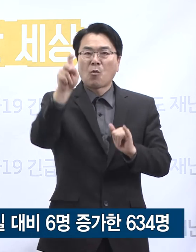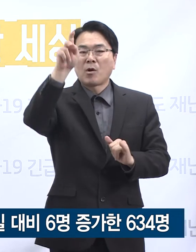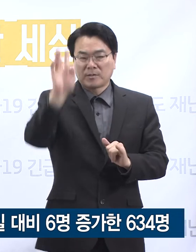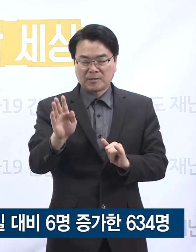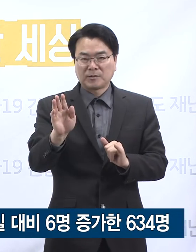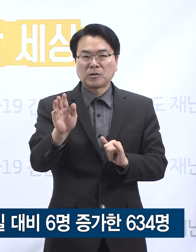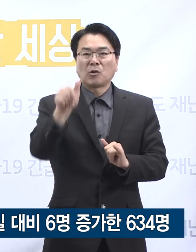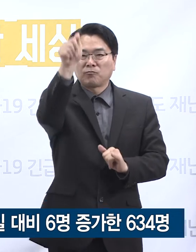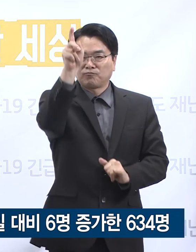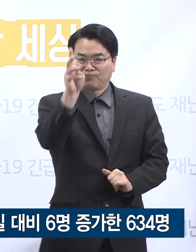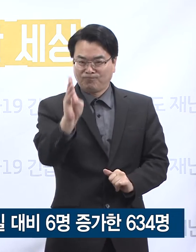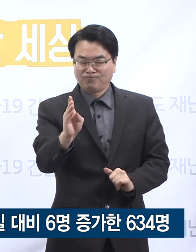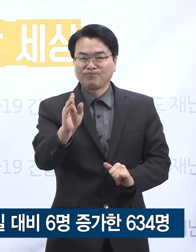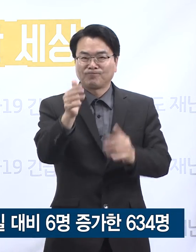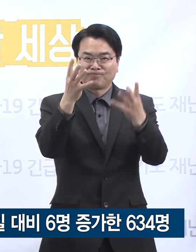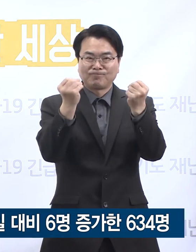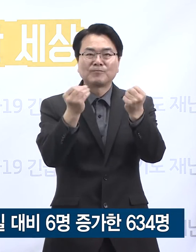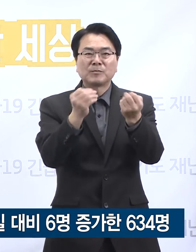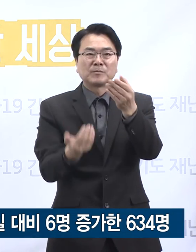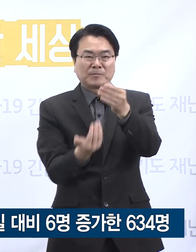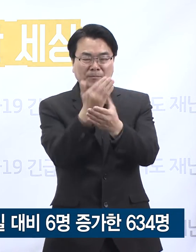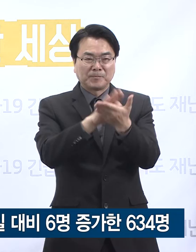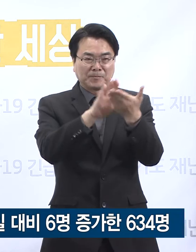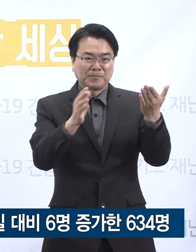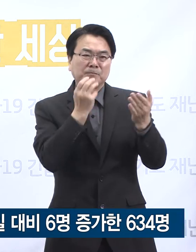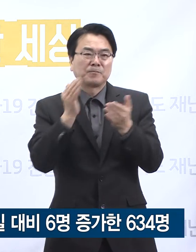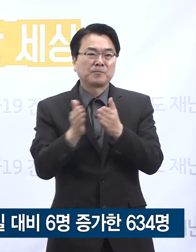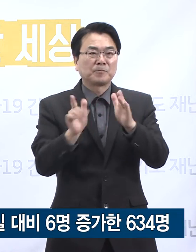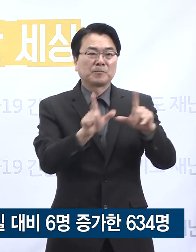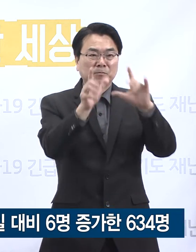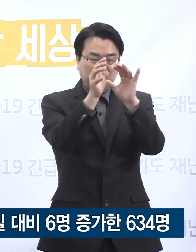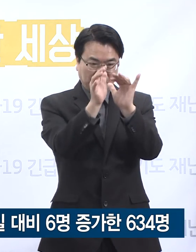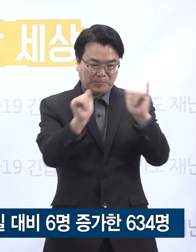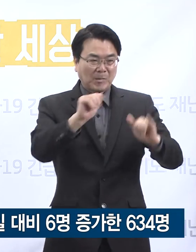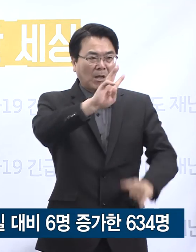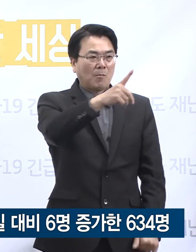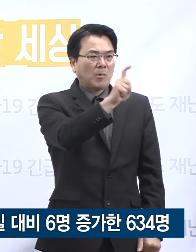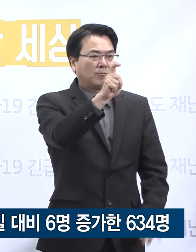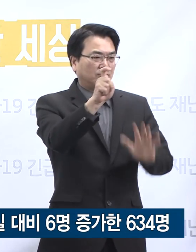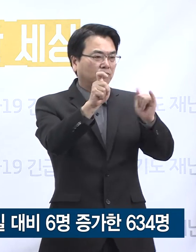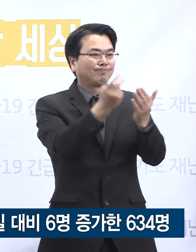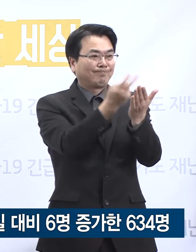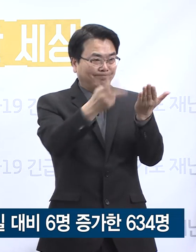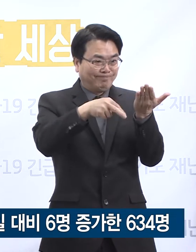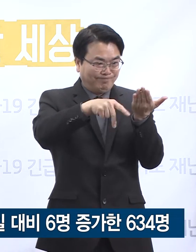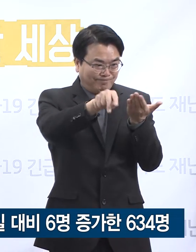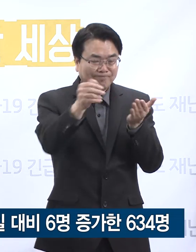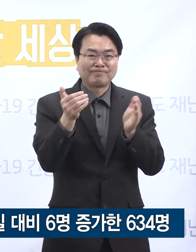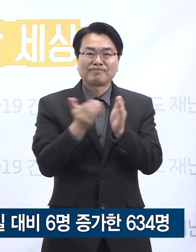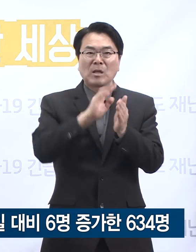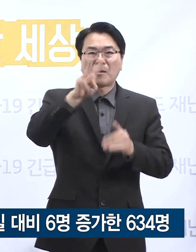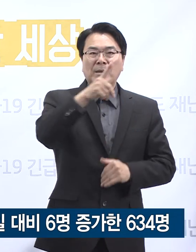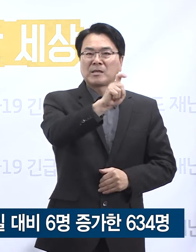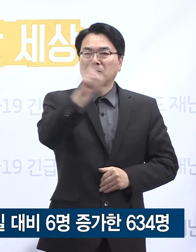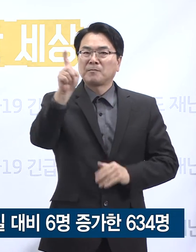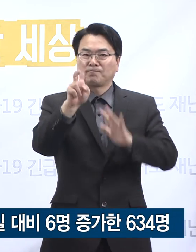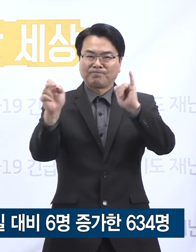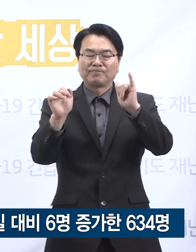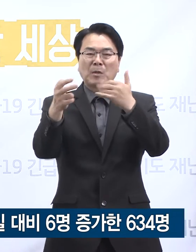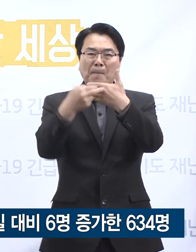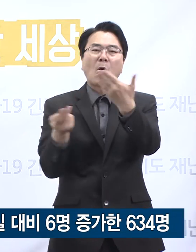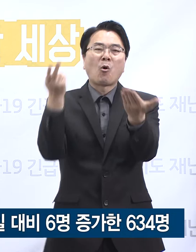순입니다. 경기도 확진자 중 310명은 퇴원하였고 현재 311명이 병원 및